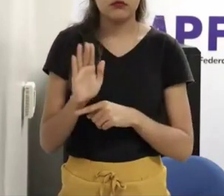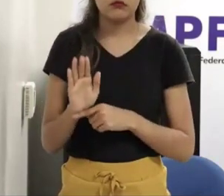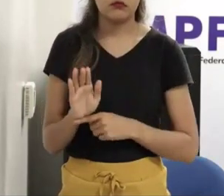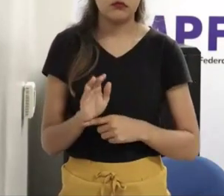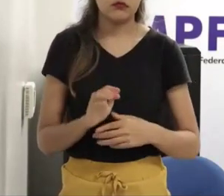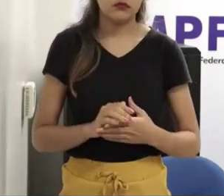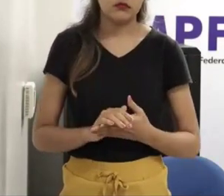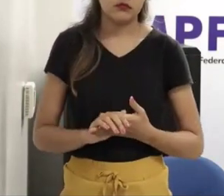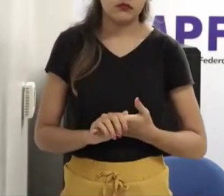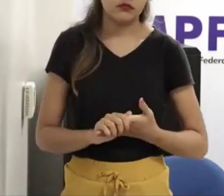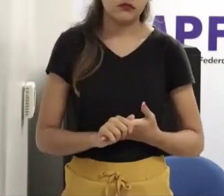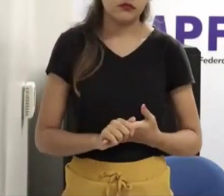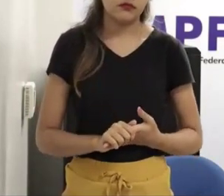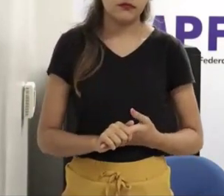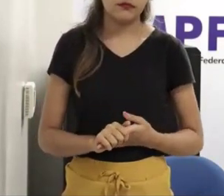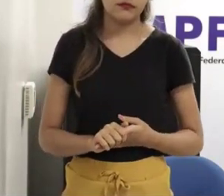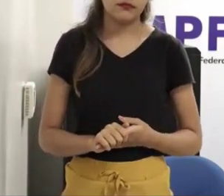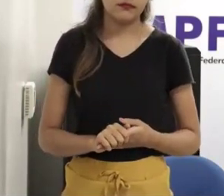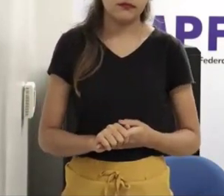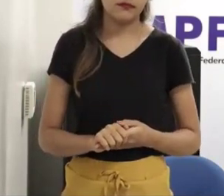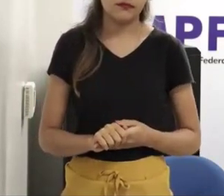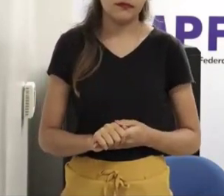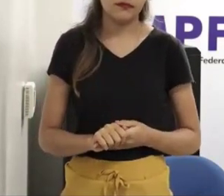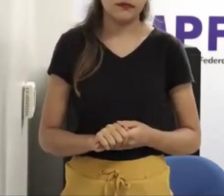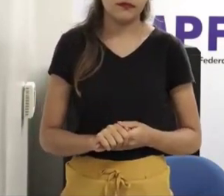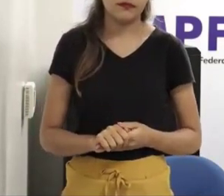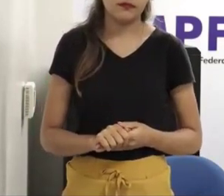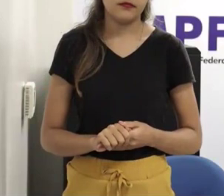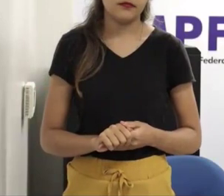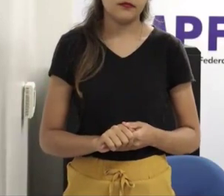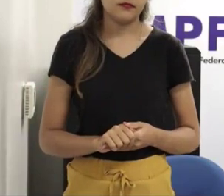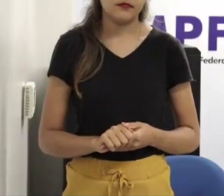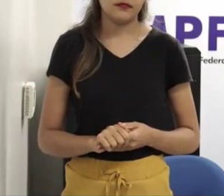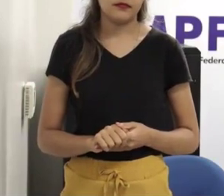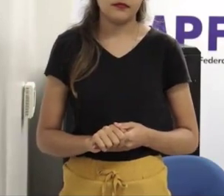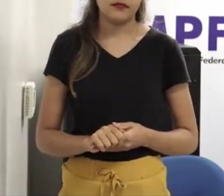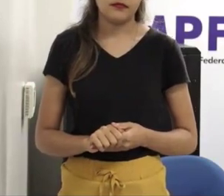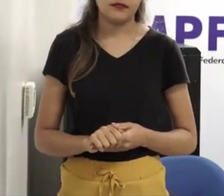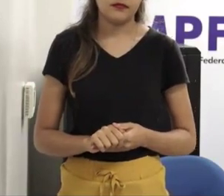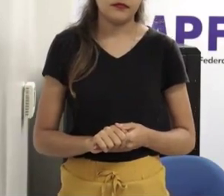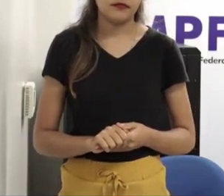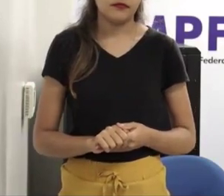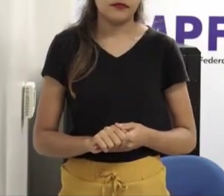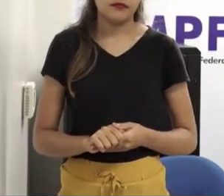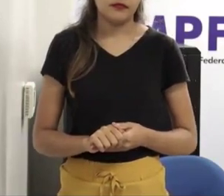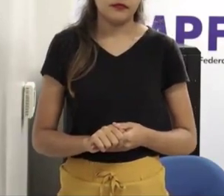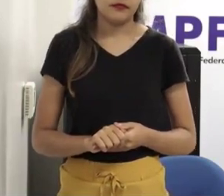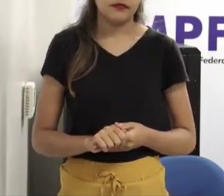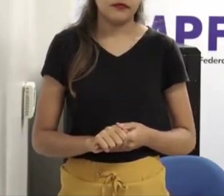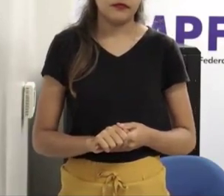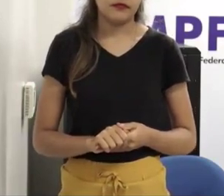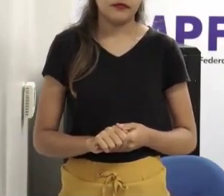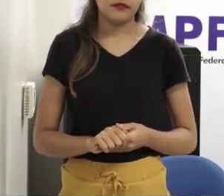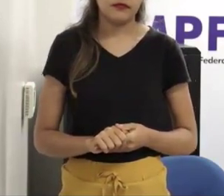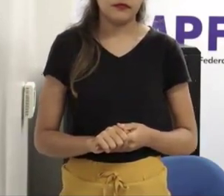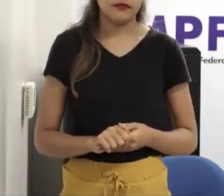banheiro do domani inteiro, morri de vergonha, ela sabe que é errado, mas por alguma coisa, na cabeça dela, ela resolveu brincar